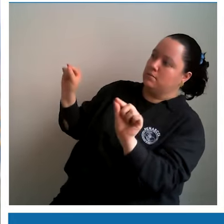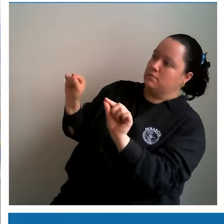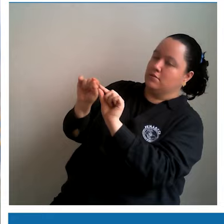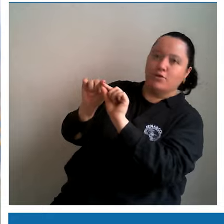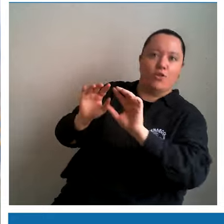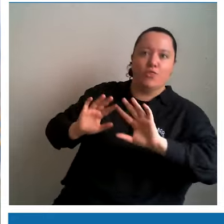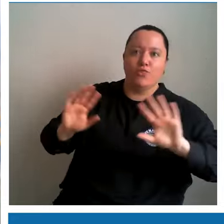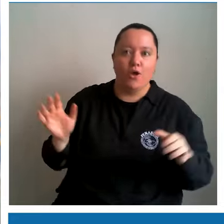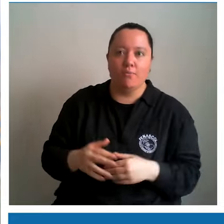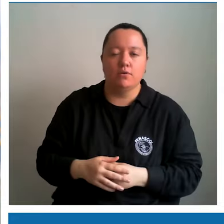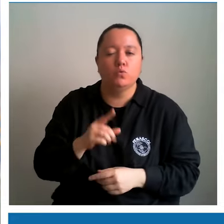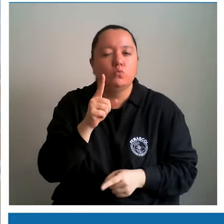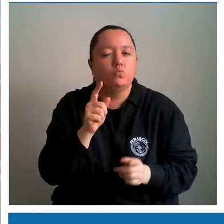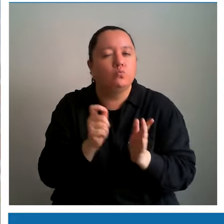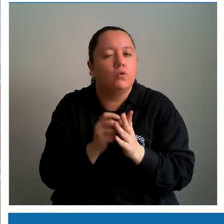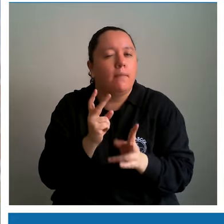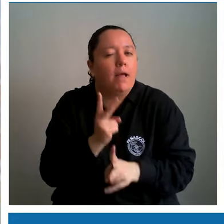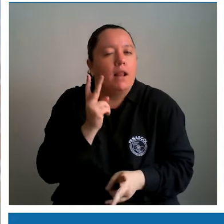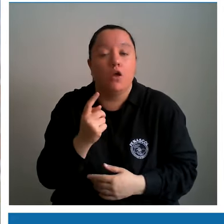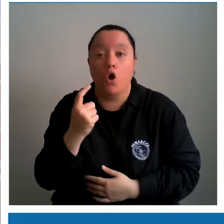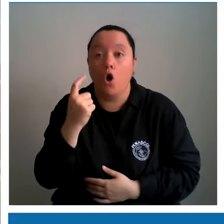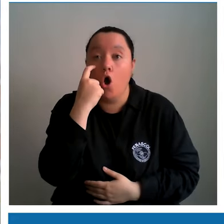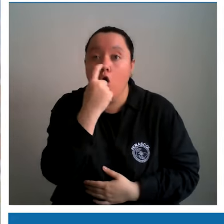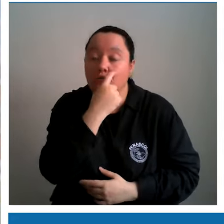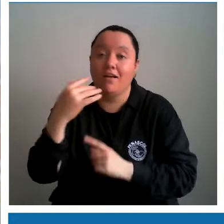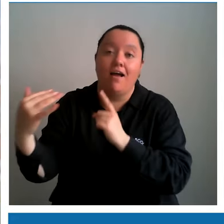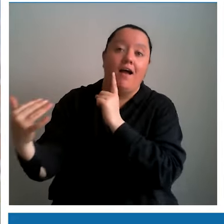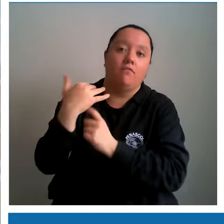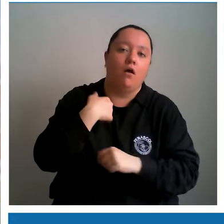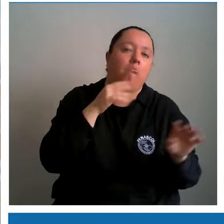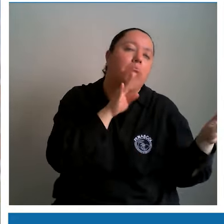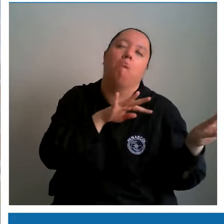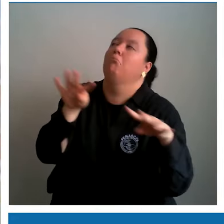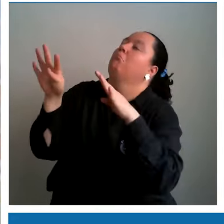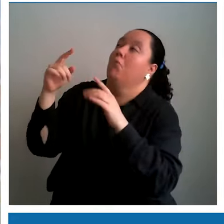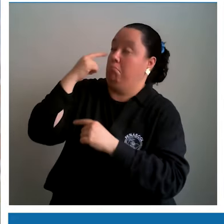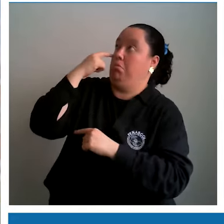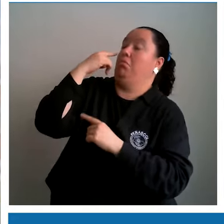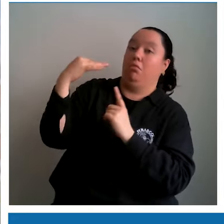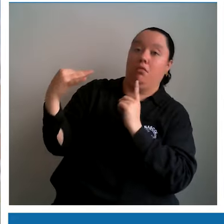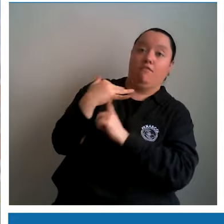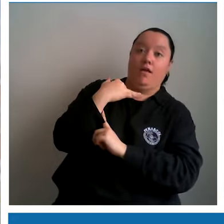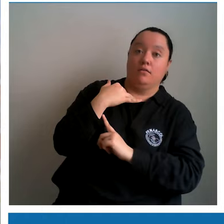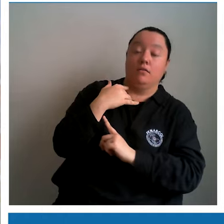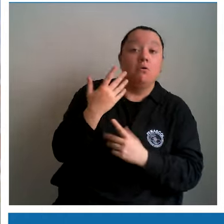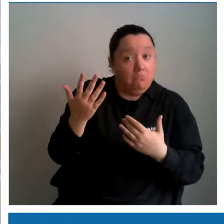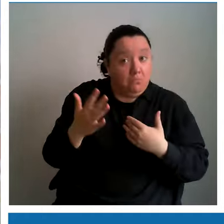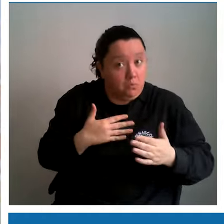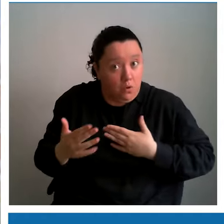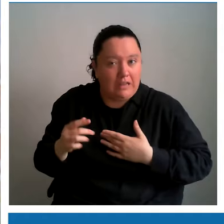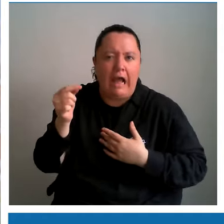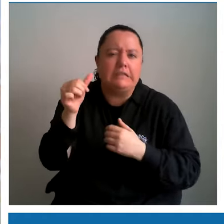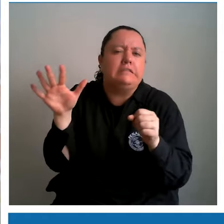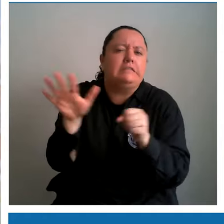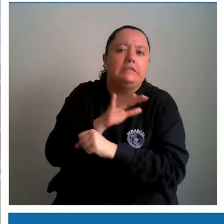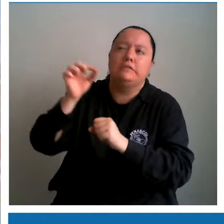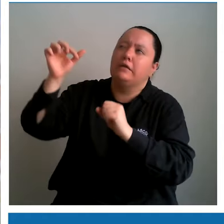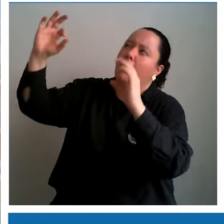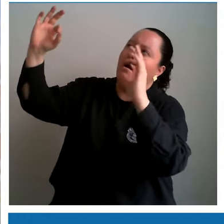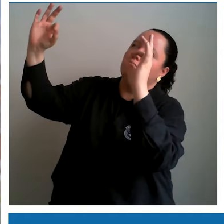pero lo veremos solo como un anillo. ¿Cuál es el riesgo? Que podamos tener lesiones en los ojos por mirar el sol directamente. Incluso cuando lo